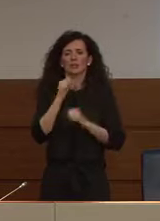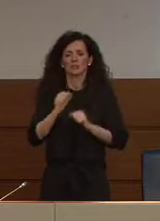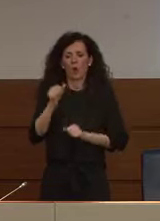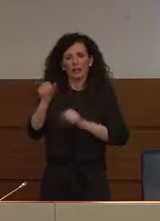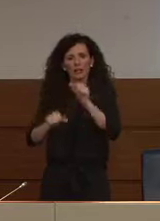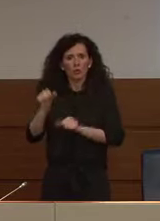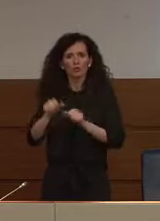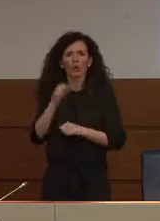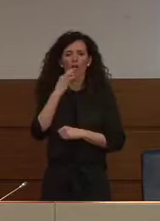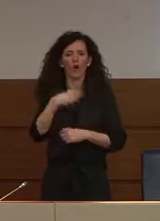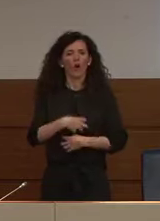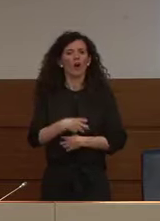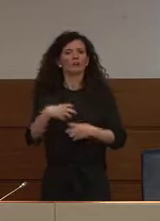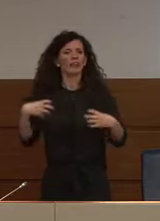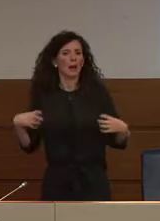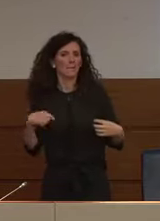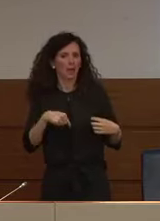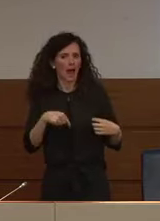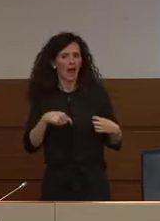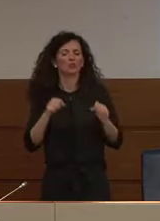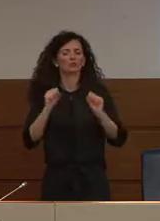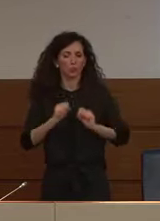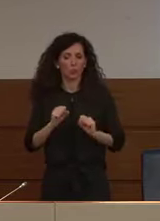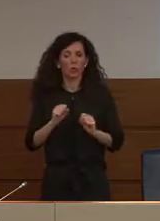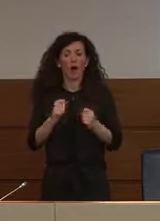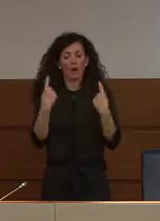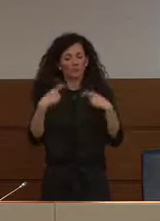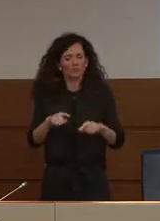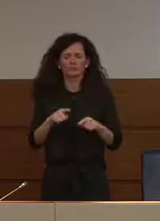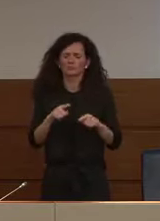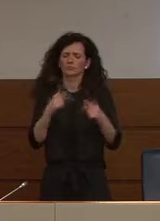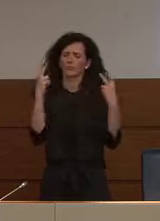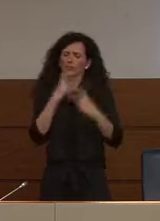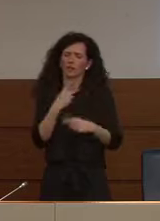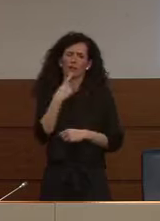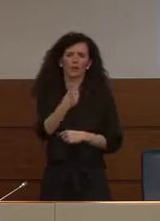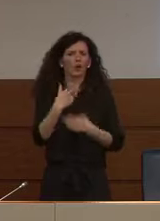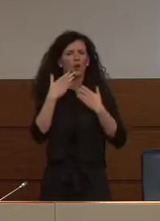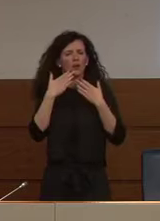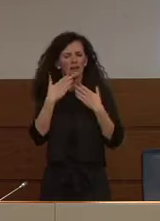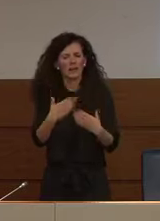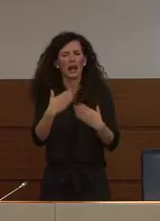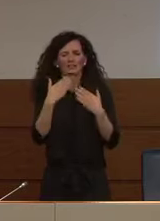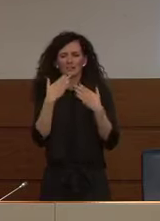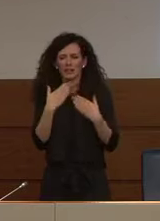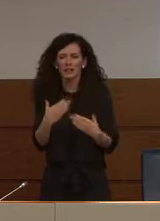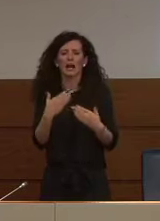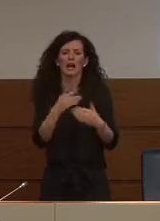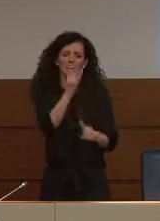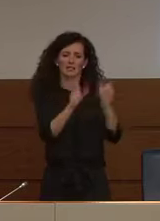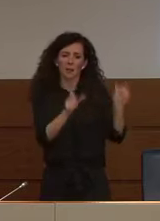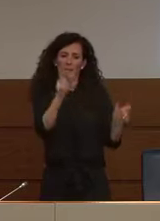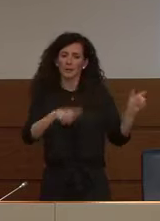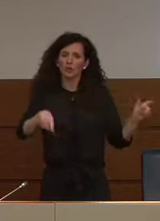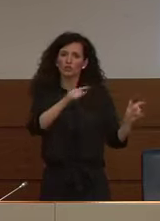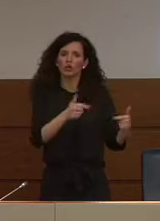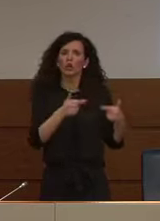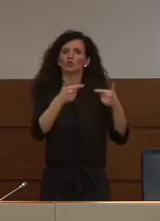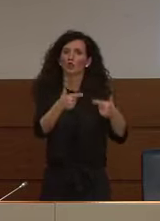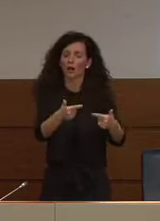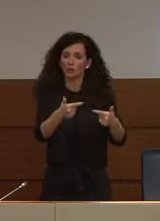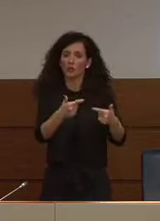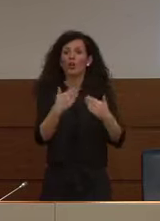di organo solido. Quindi davvero grazie sia ai donatori di emocomponenti, sia a chi